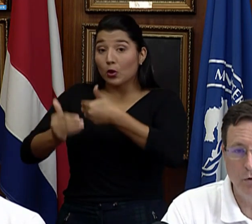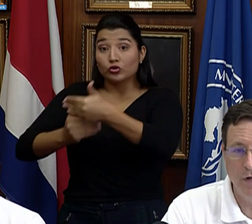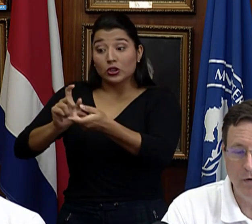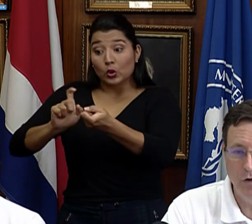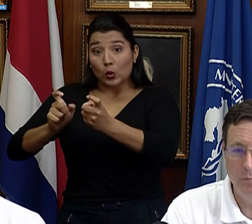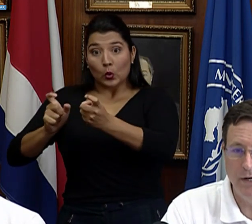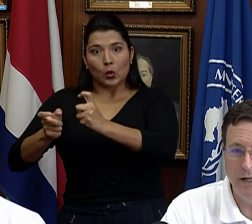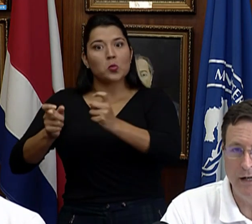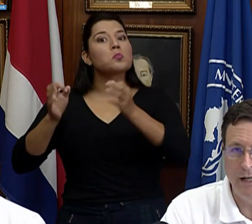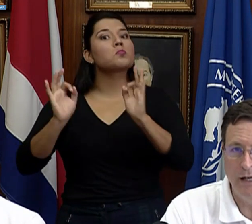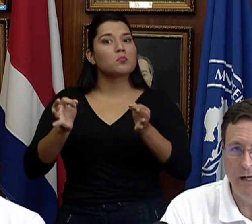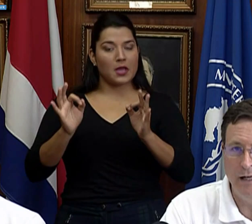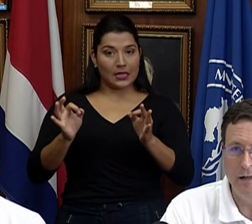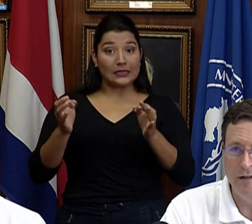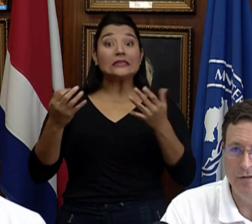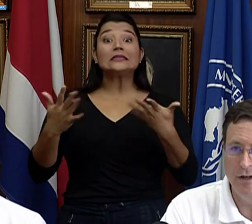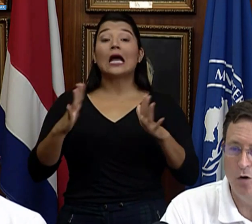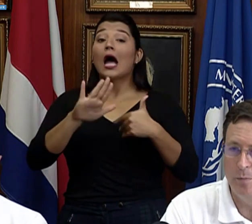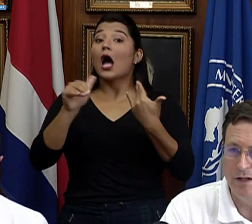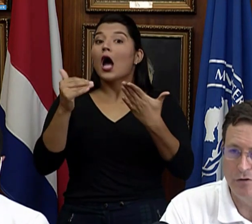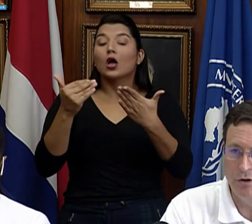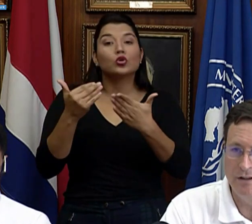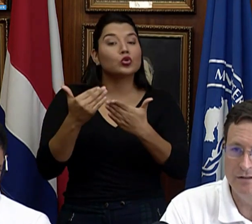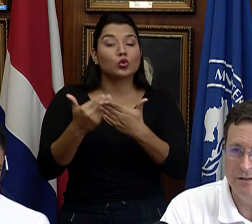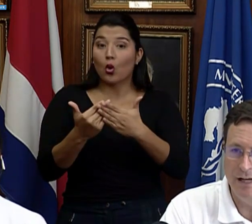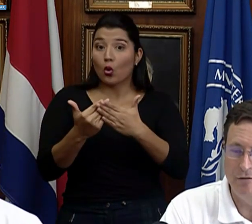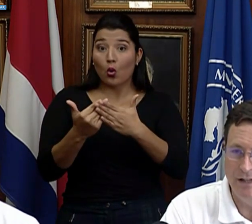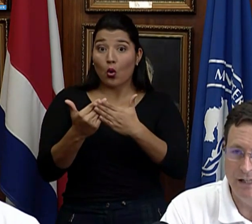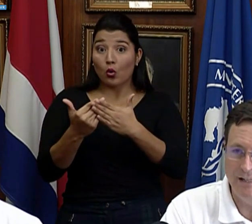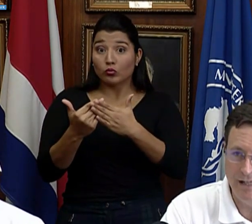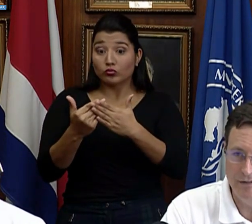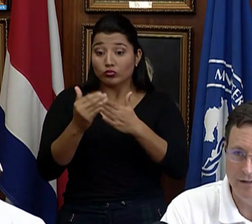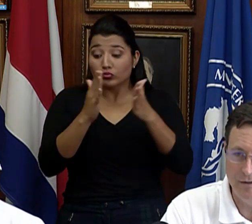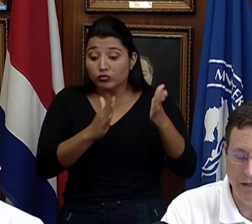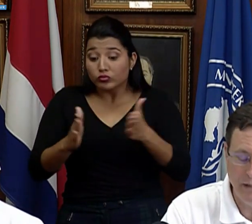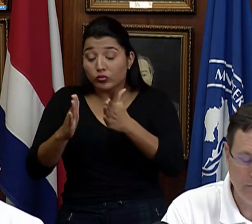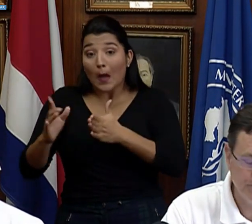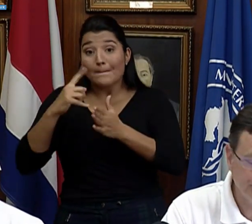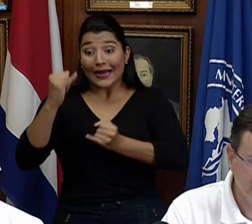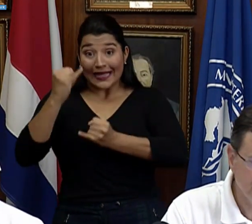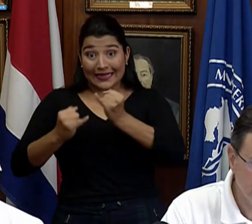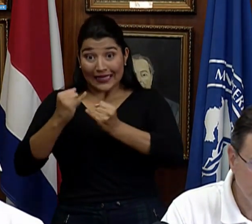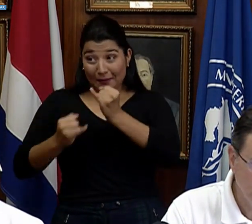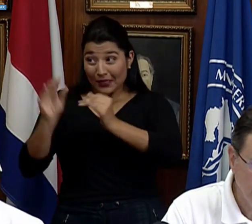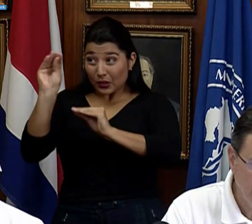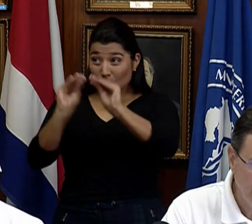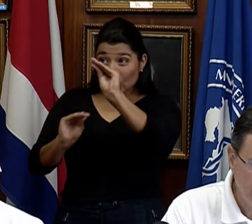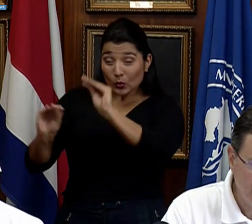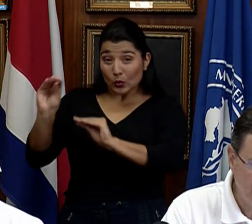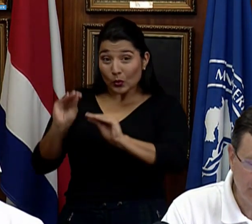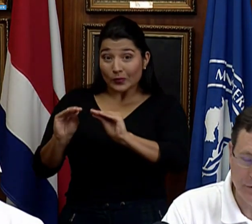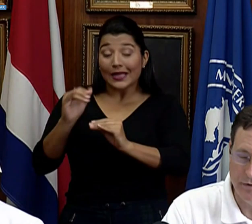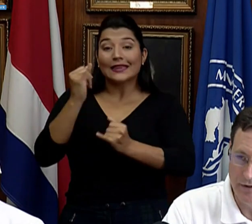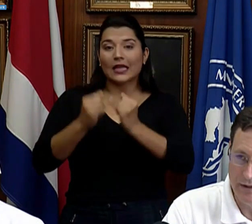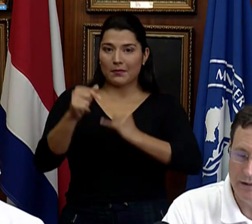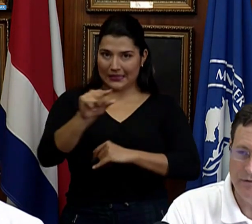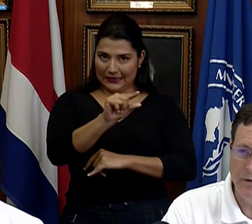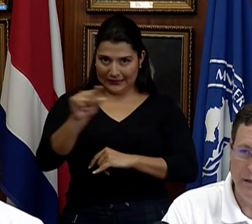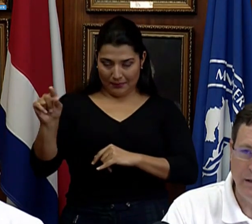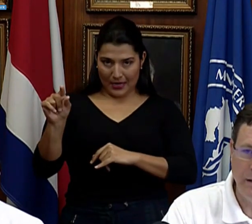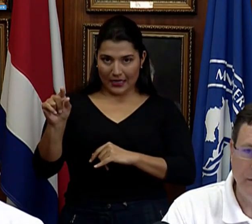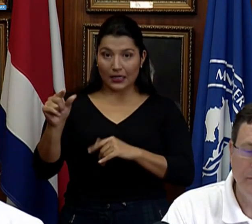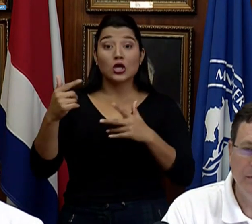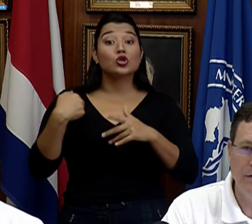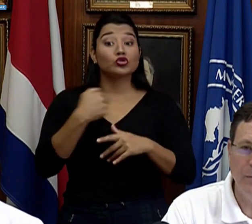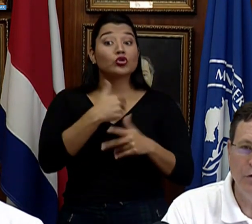programado para que inicie operaciones al final de esta semana. Ya hemos hecho visitas